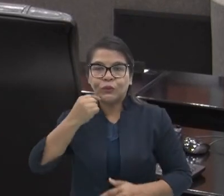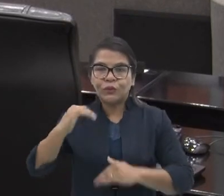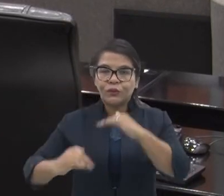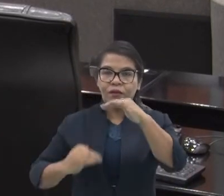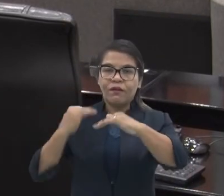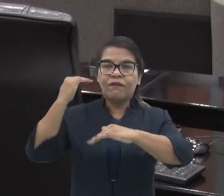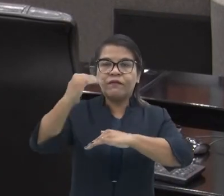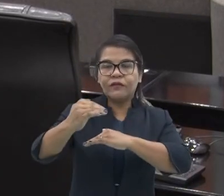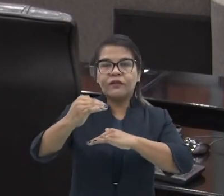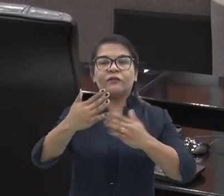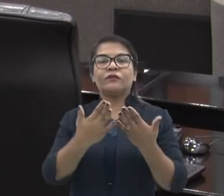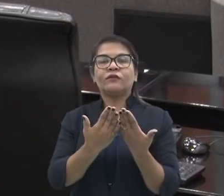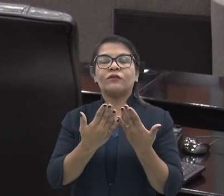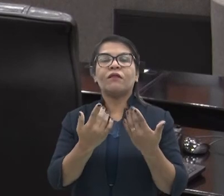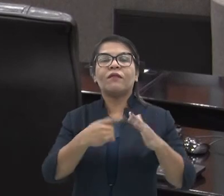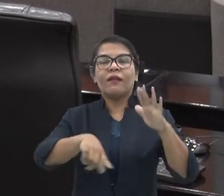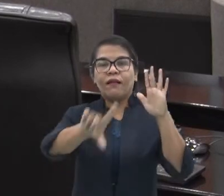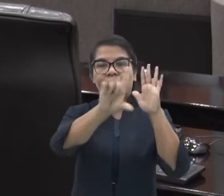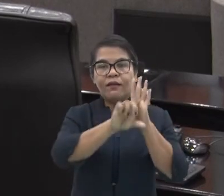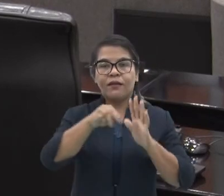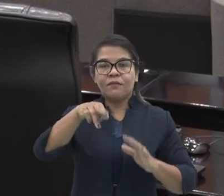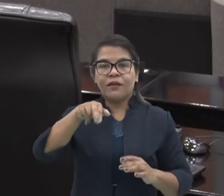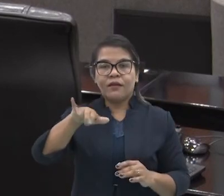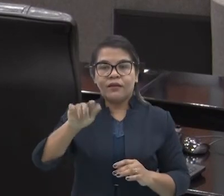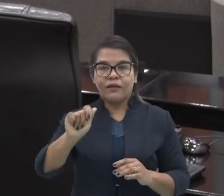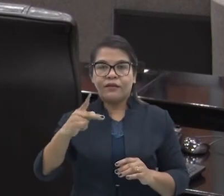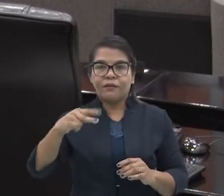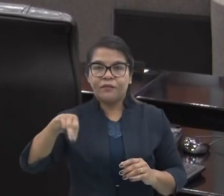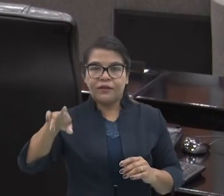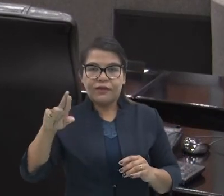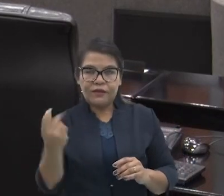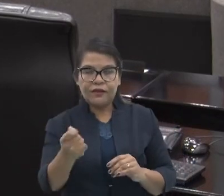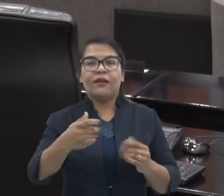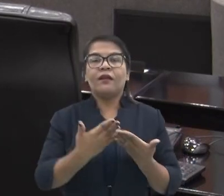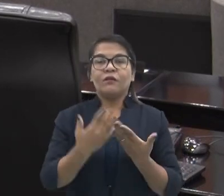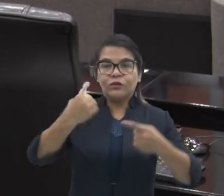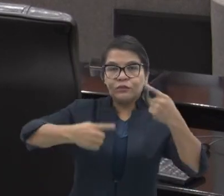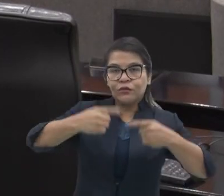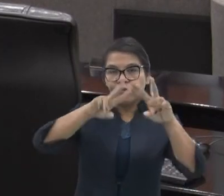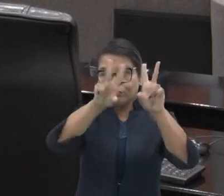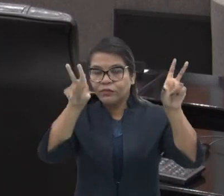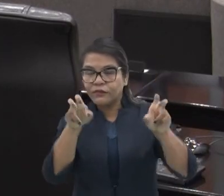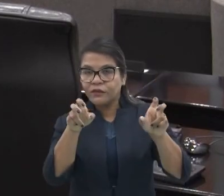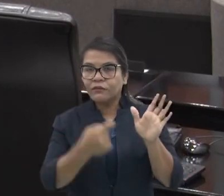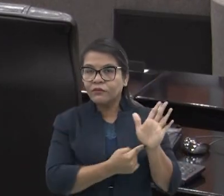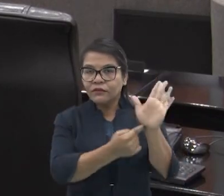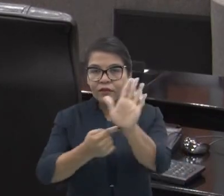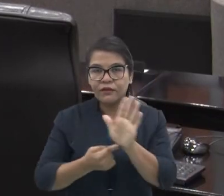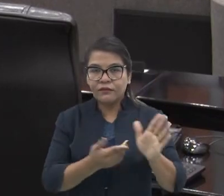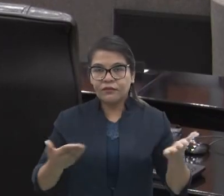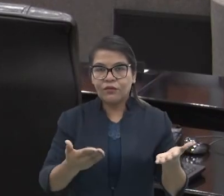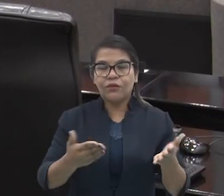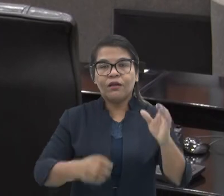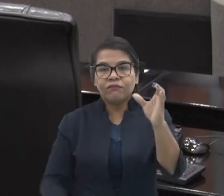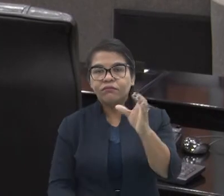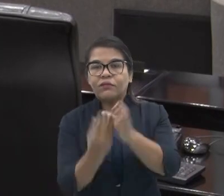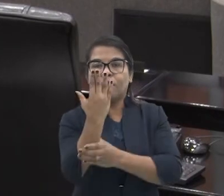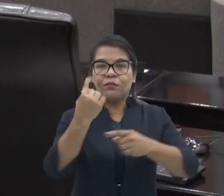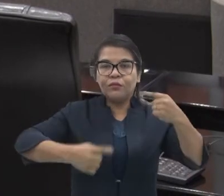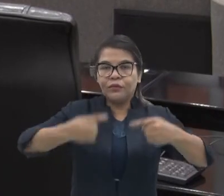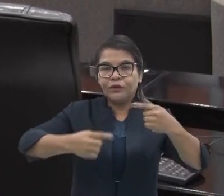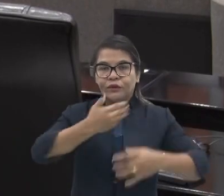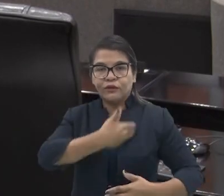mulheres aos avanços trazidos pela Lei Maria da Penha. E é a partir das questões apresentadas aqui que podem ser criadas